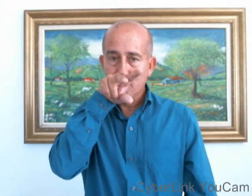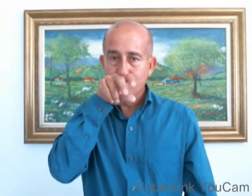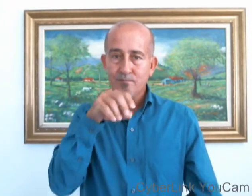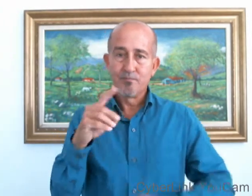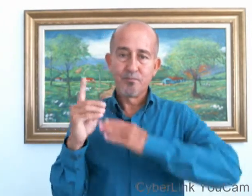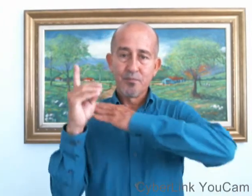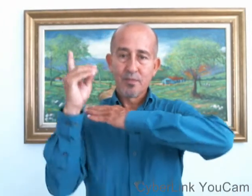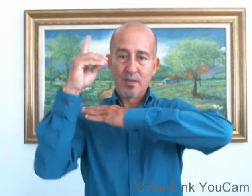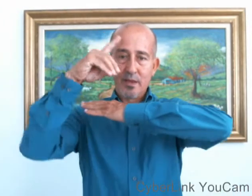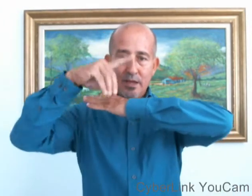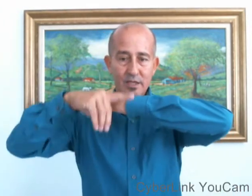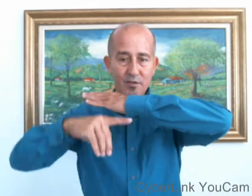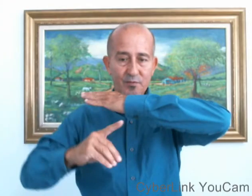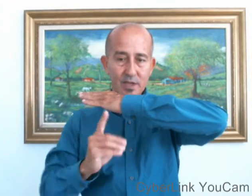El delfín.